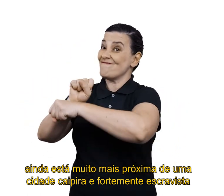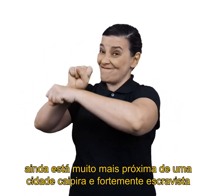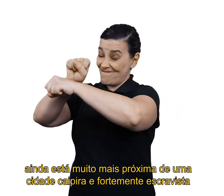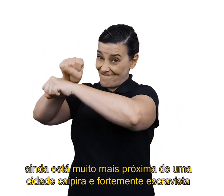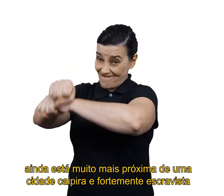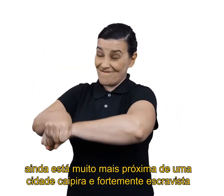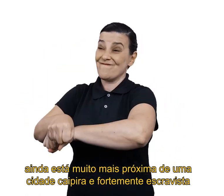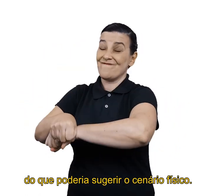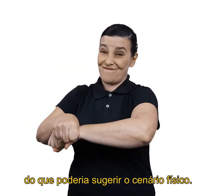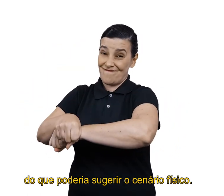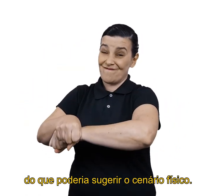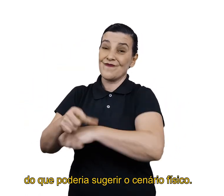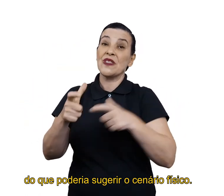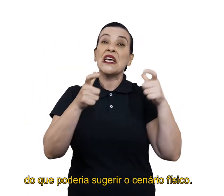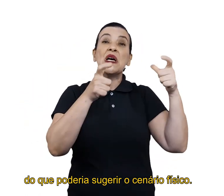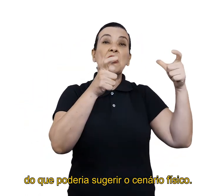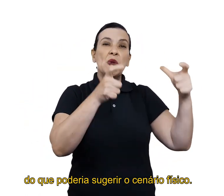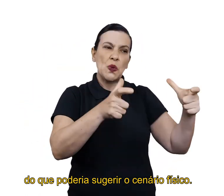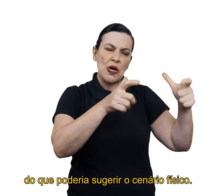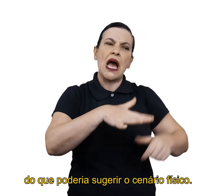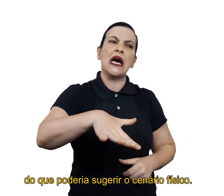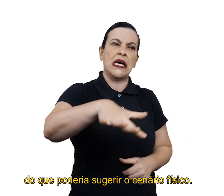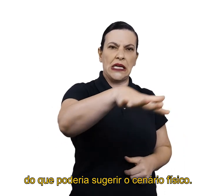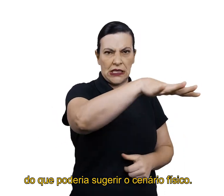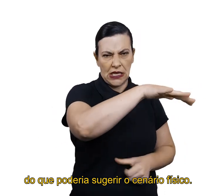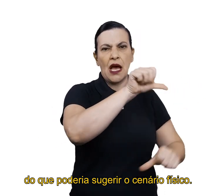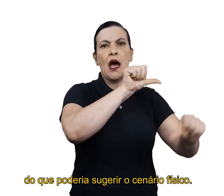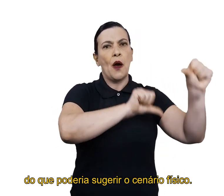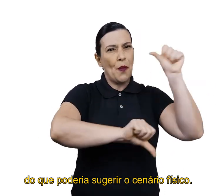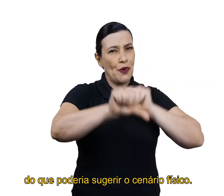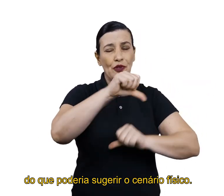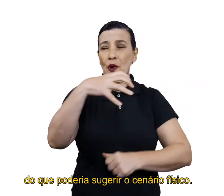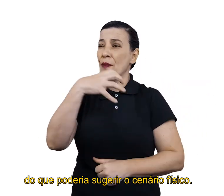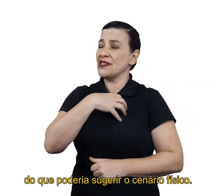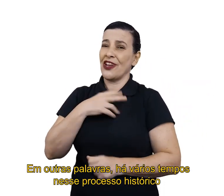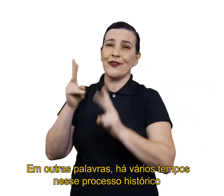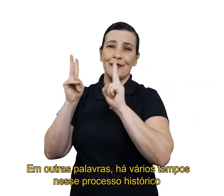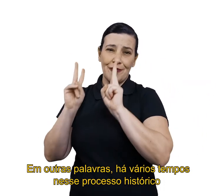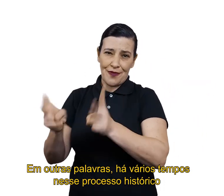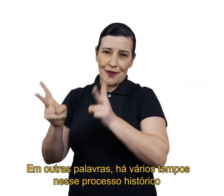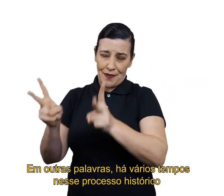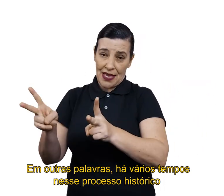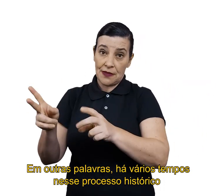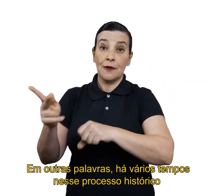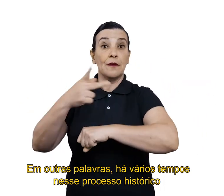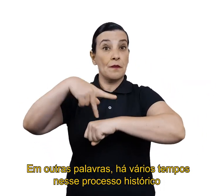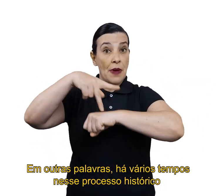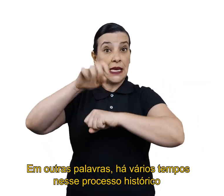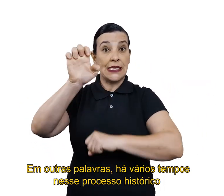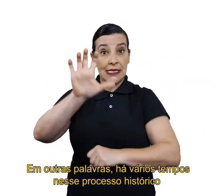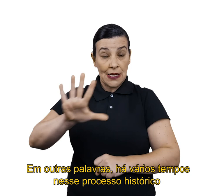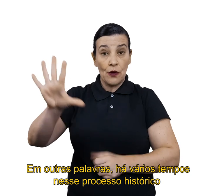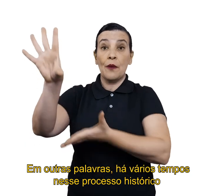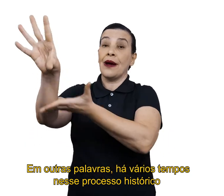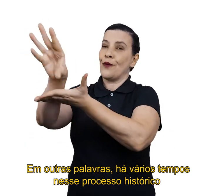escravista do que poderia sugerir o cenário físico. Em outras palavras, há